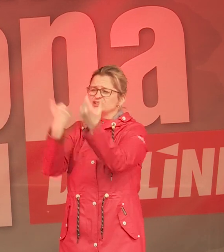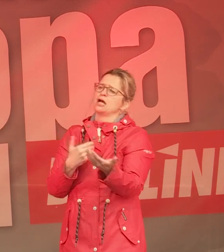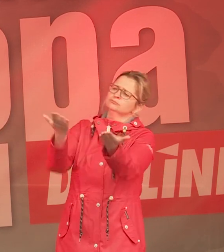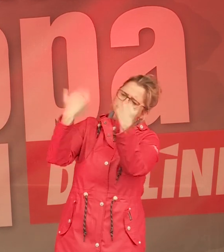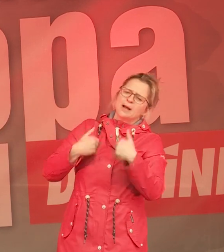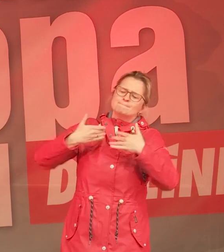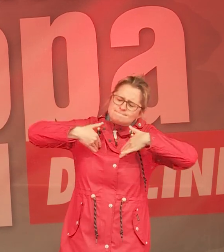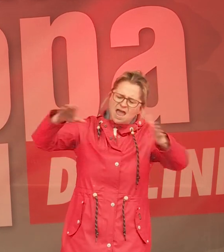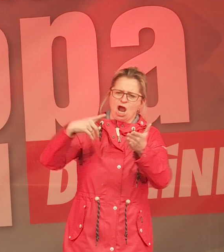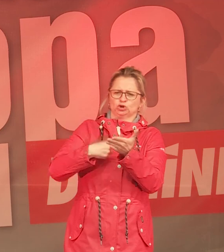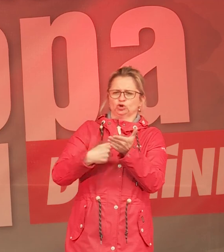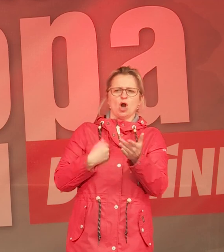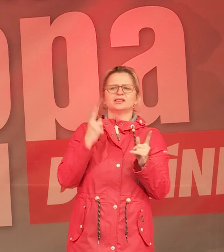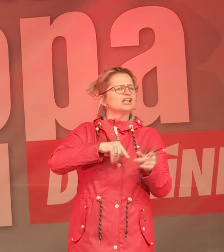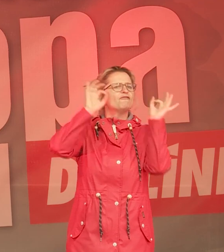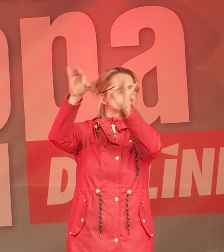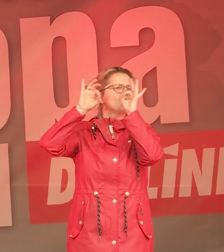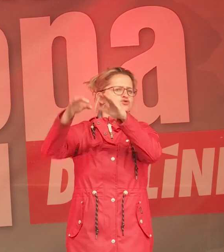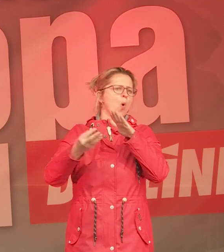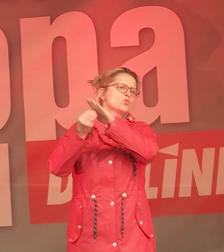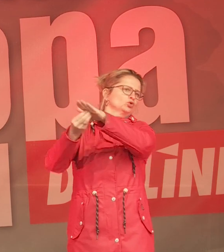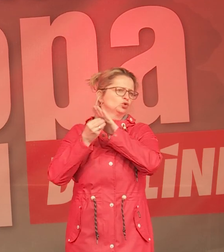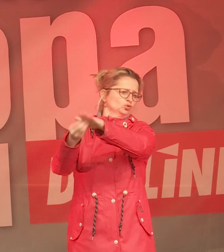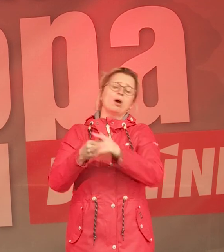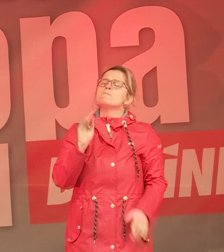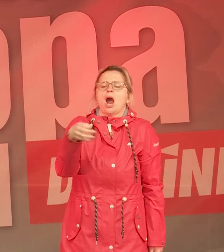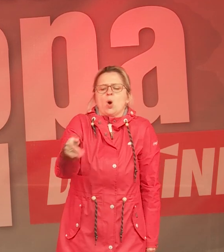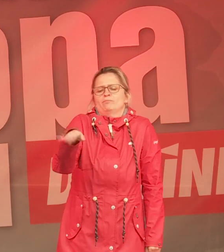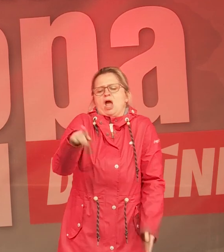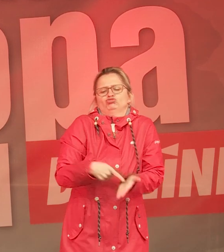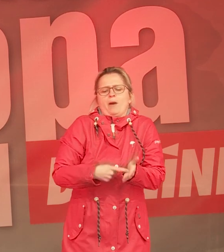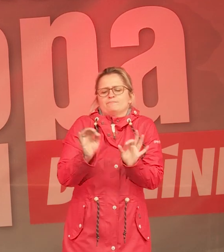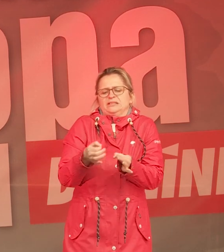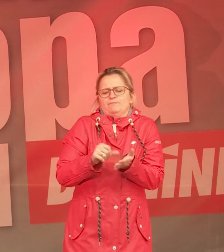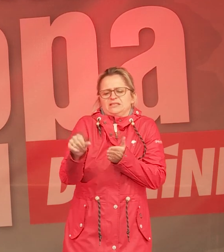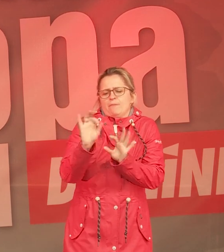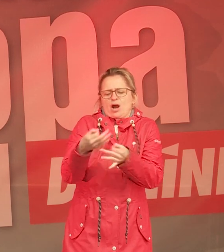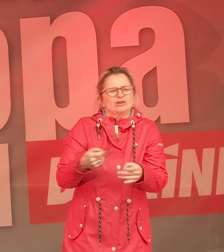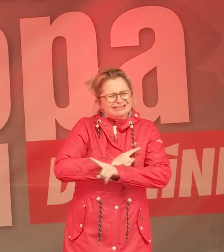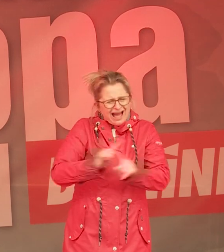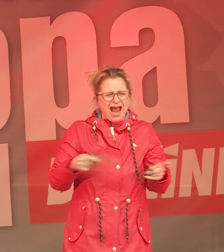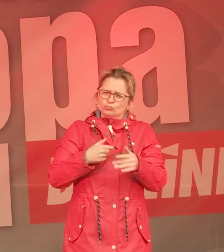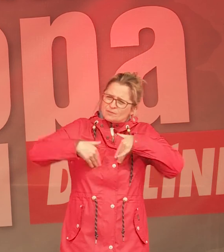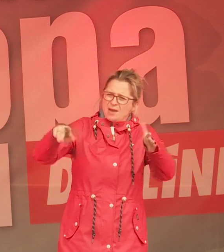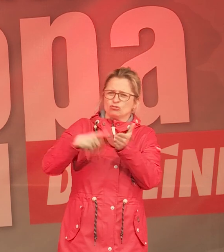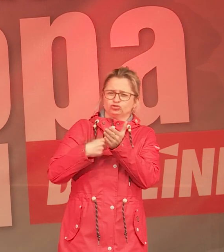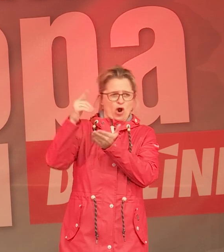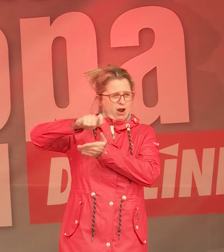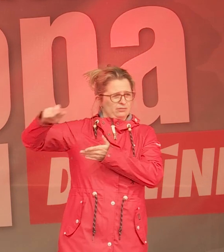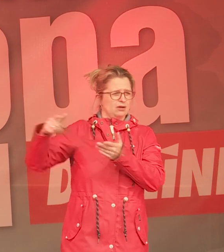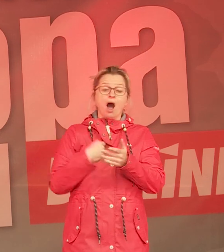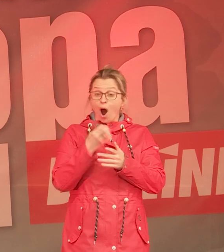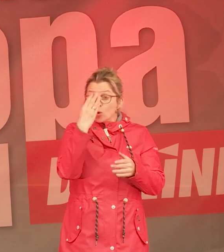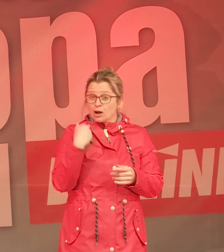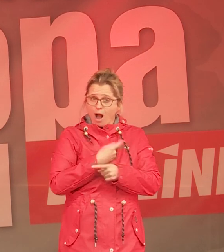Steuern zahlen, statt ihnen den Rücken dafür freizuhalten, dass sie es nicht tun. Es ist doch auch kein Wunder, dass sich so viele abwenden, wenn